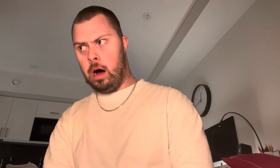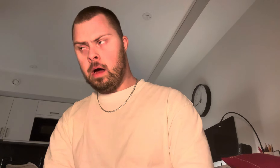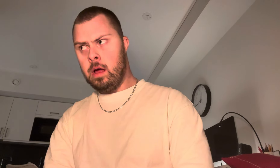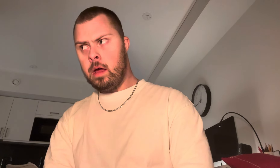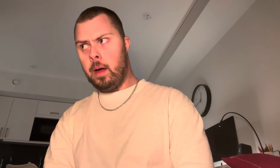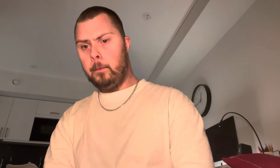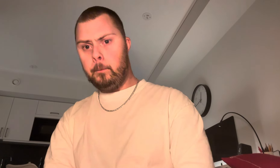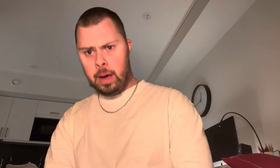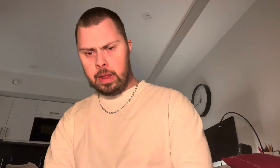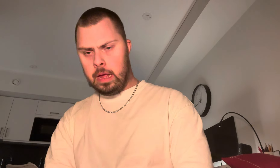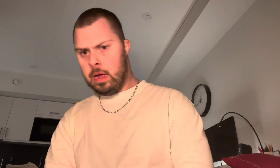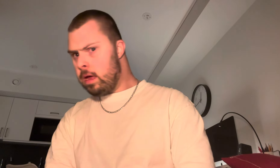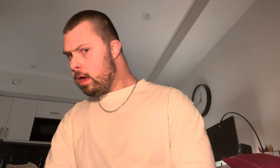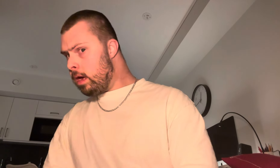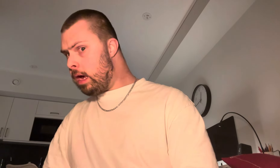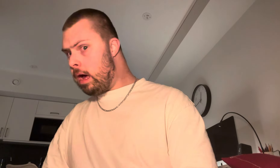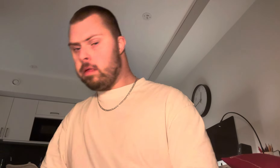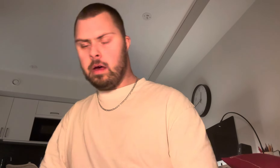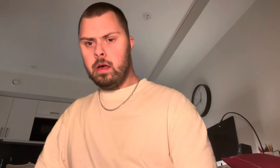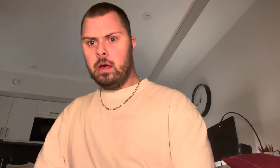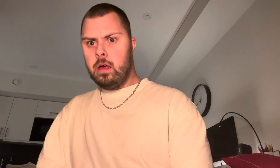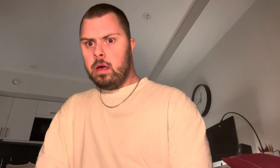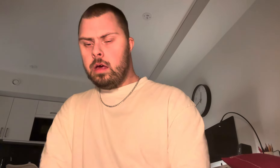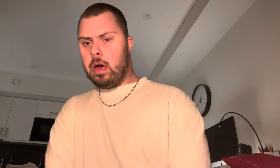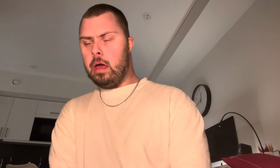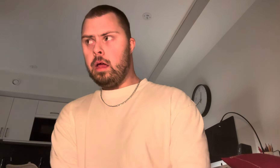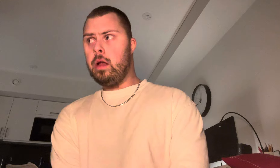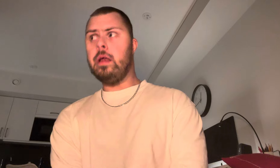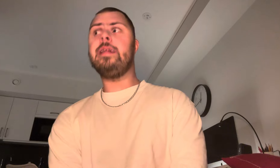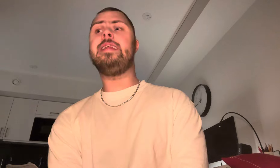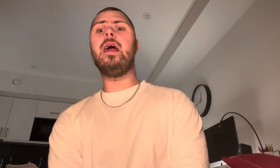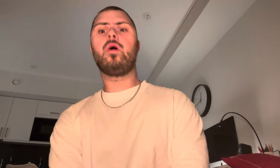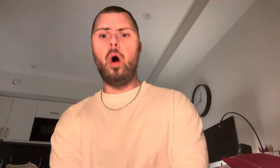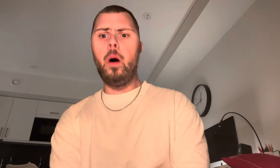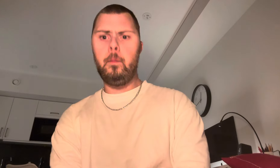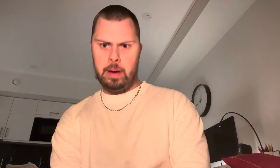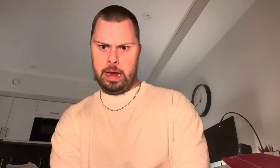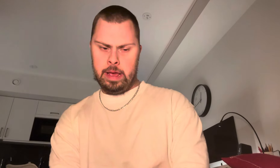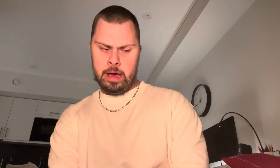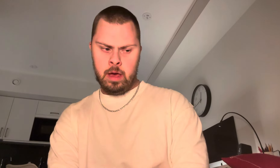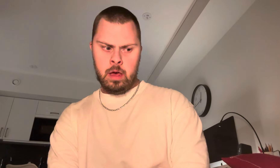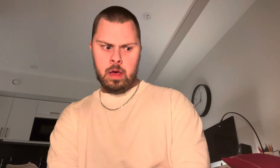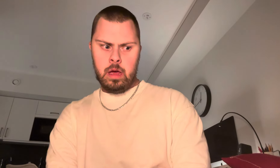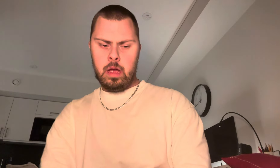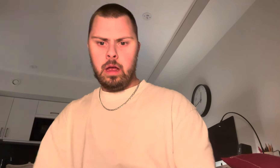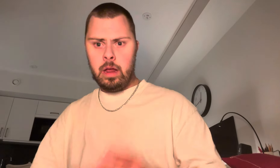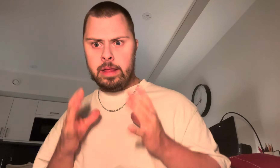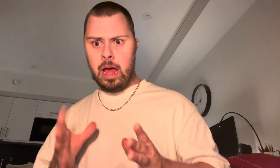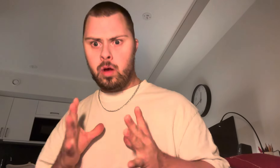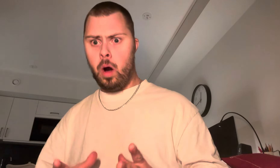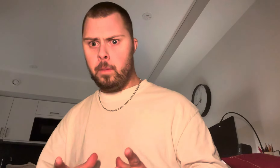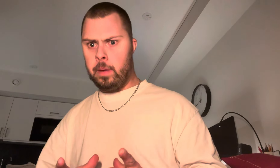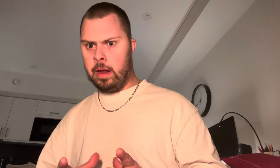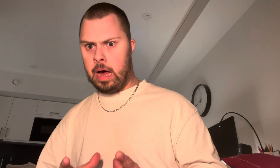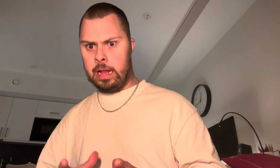Men, alltså, det kommer, det kommer att